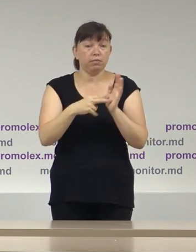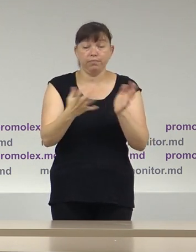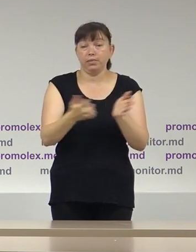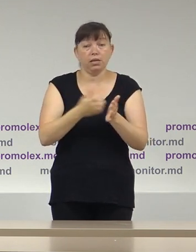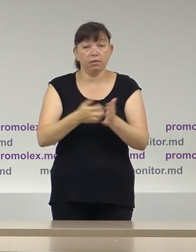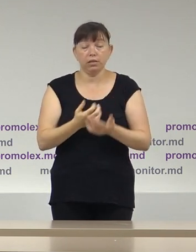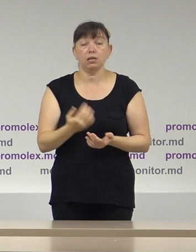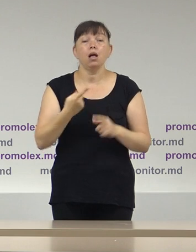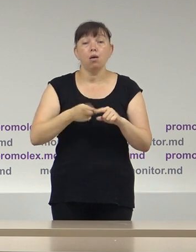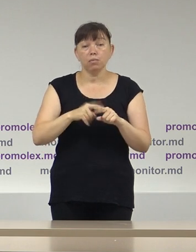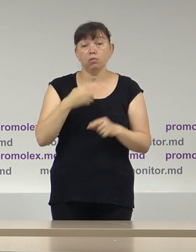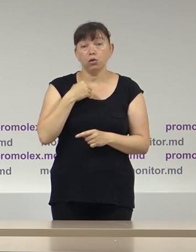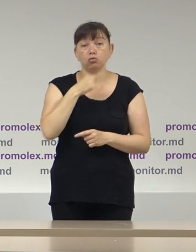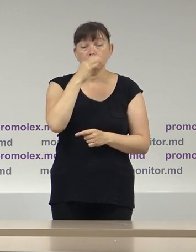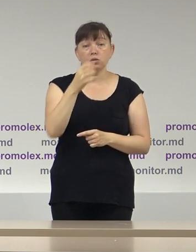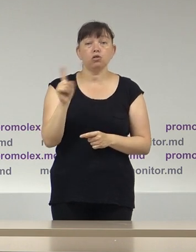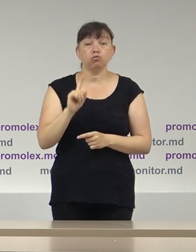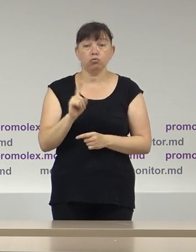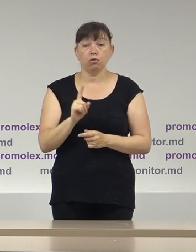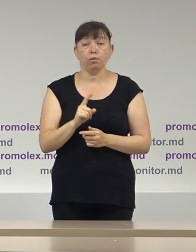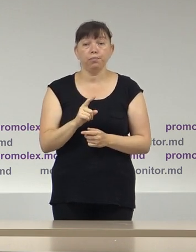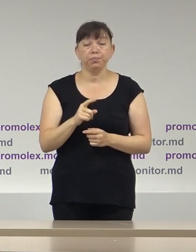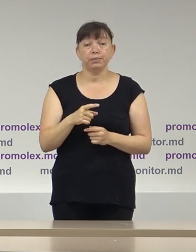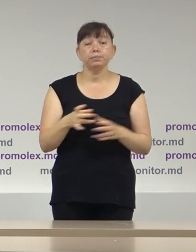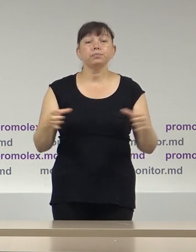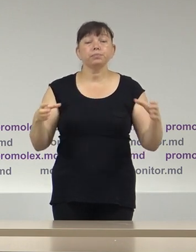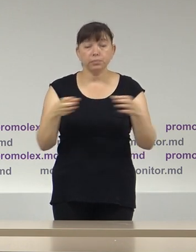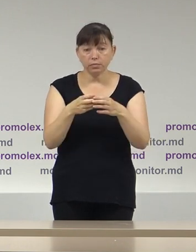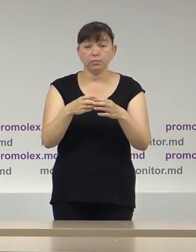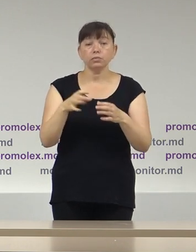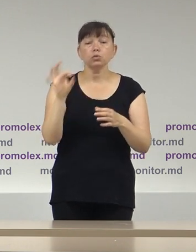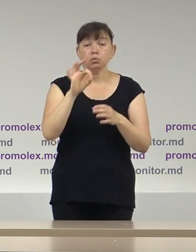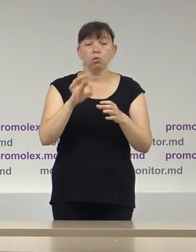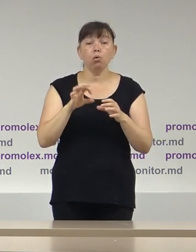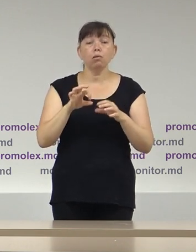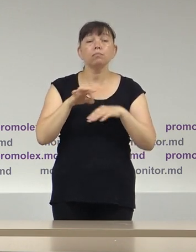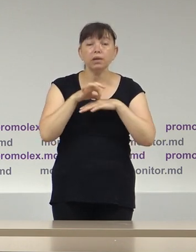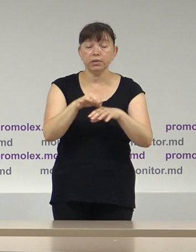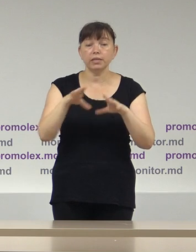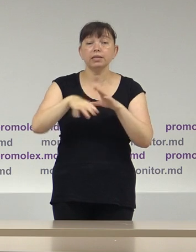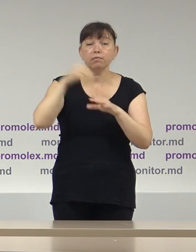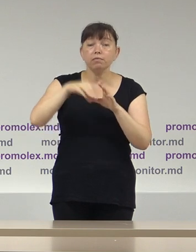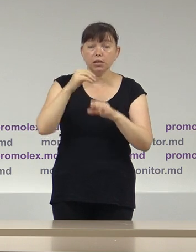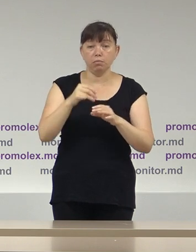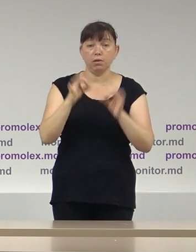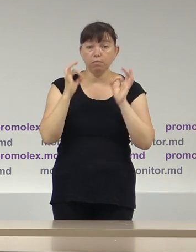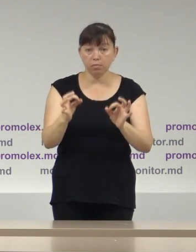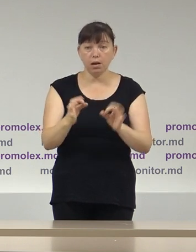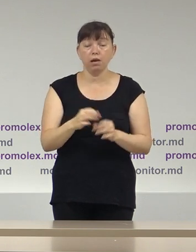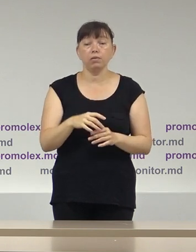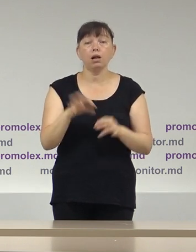context, voi atrage atenție la faptul că Coaliția Civică pentru Alegeri Libre și Corecte a